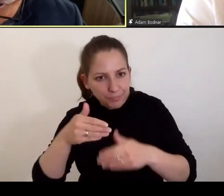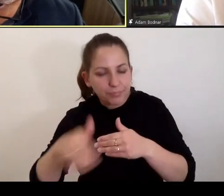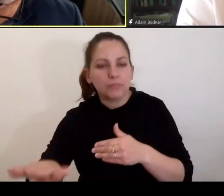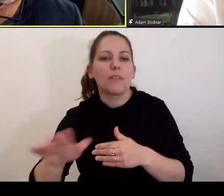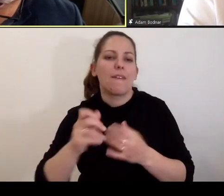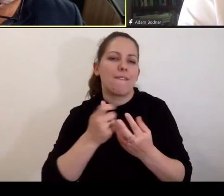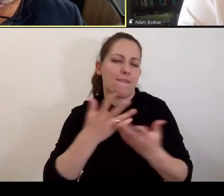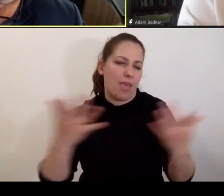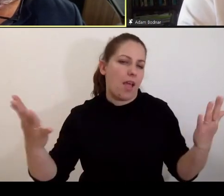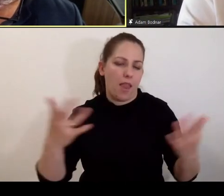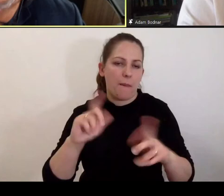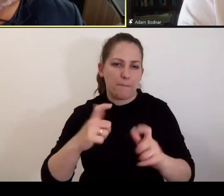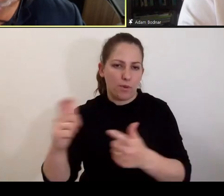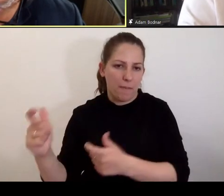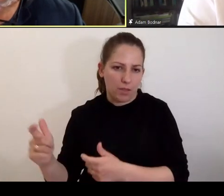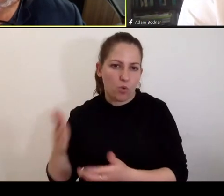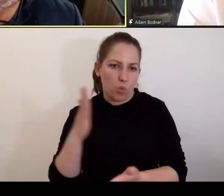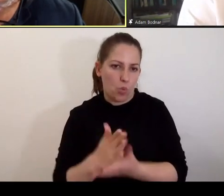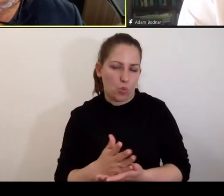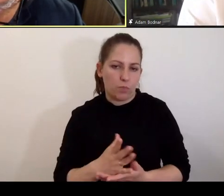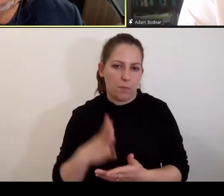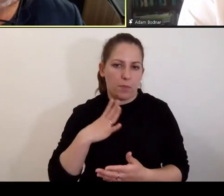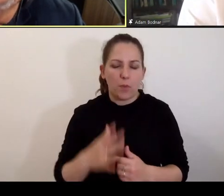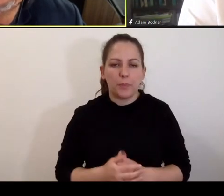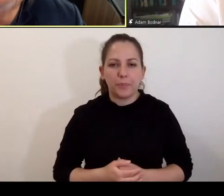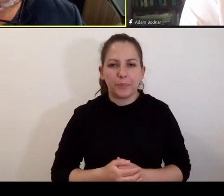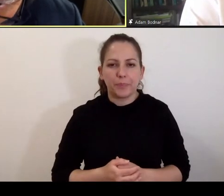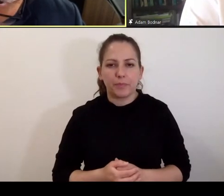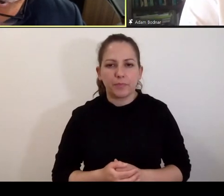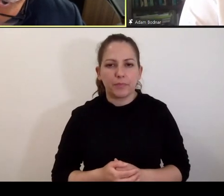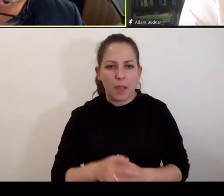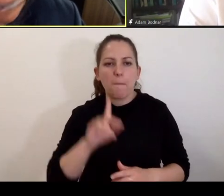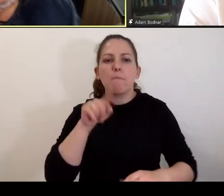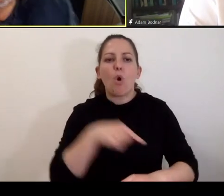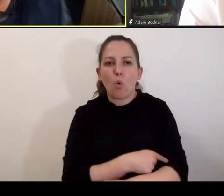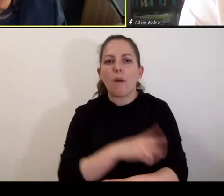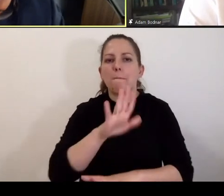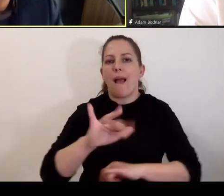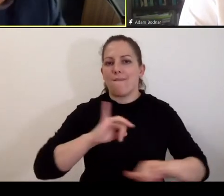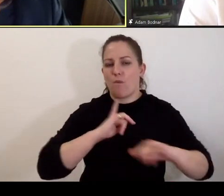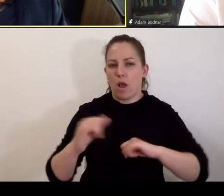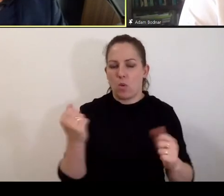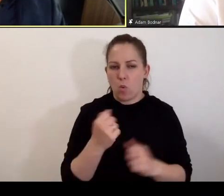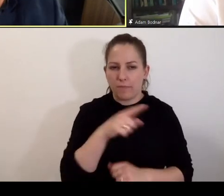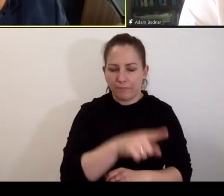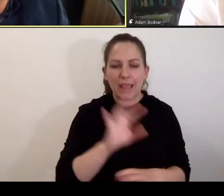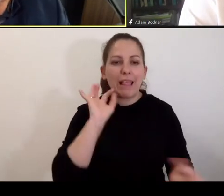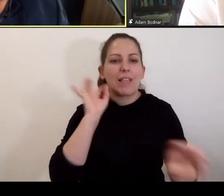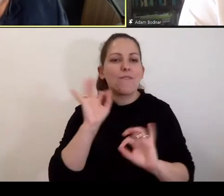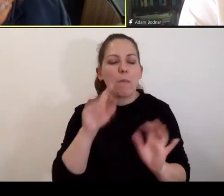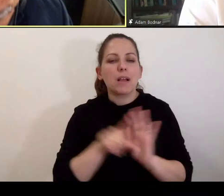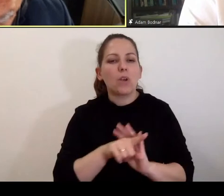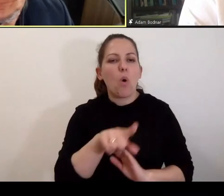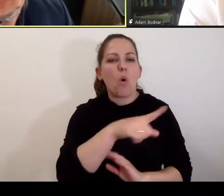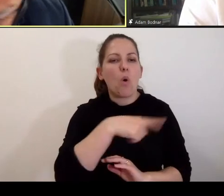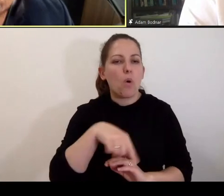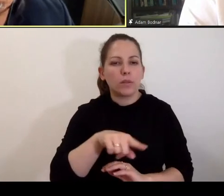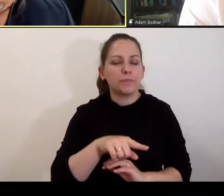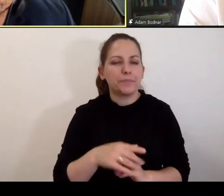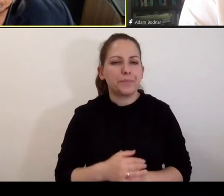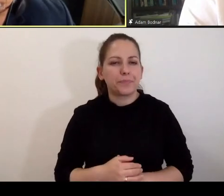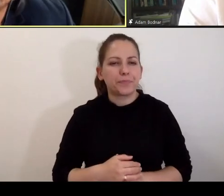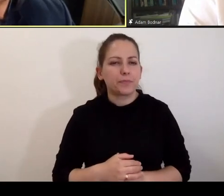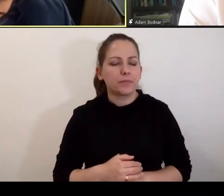przypadkach już bywało. Prokurator ma taką władzę. Więc tutaj informacja od Czerwonego Krzysza,